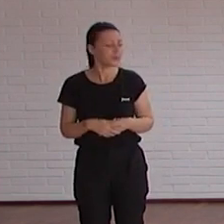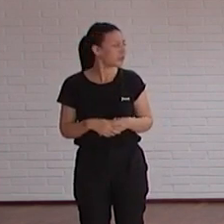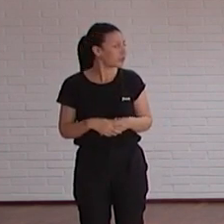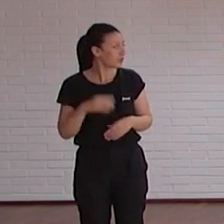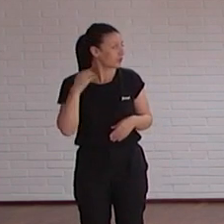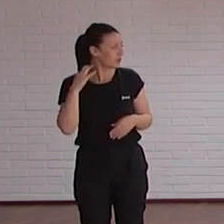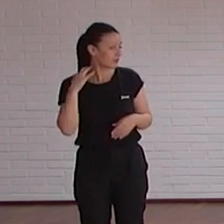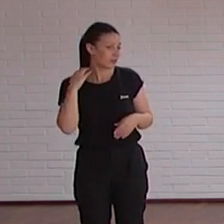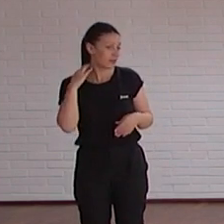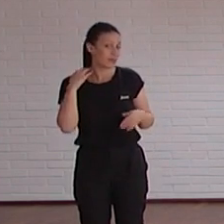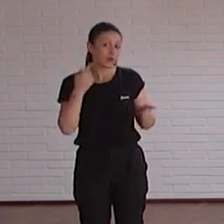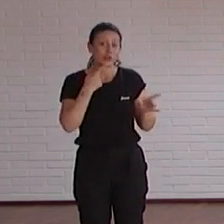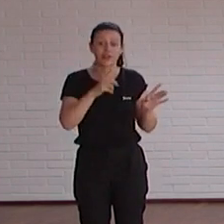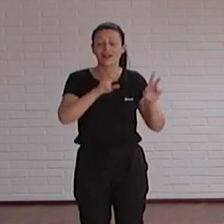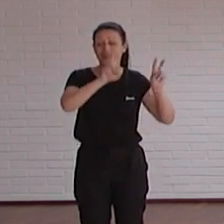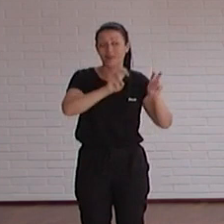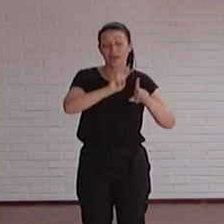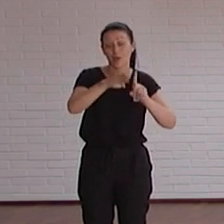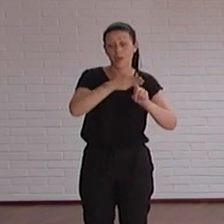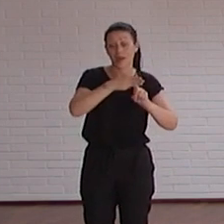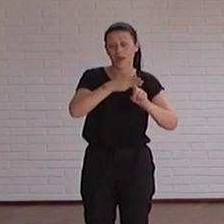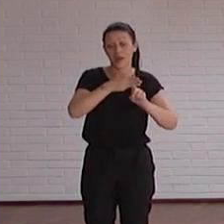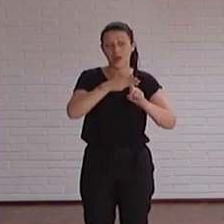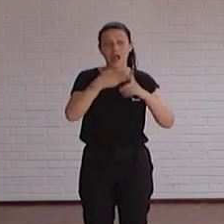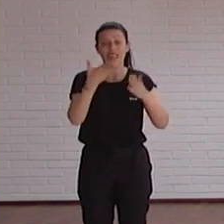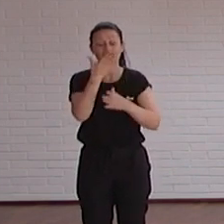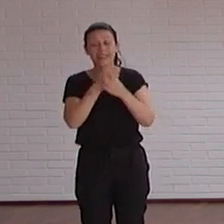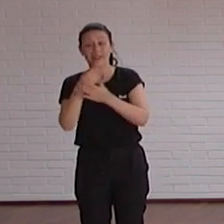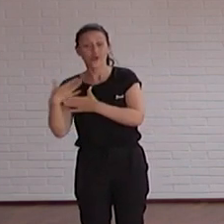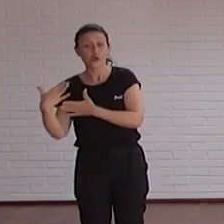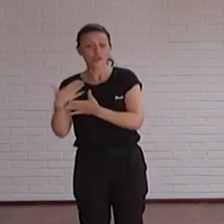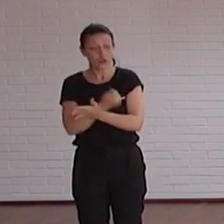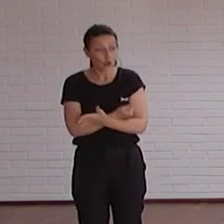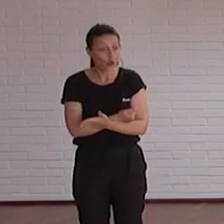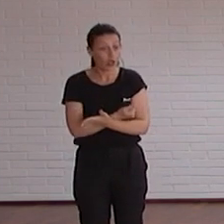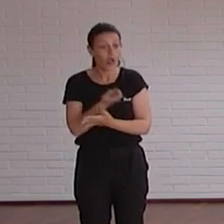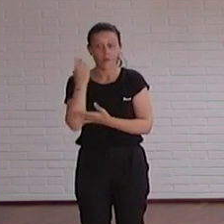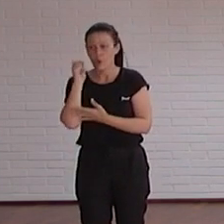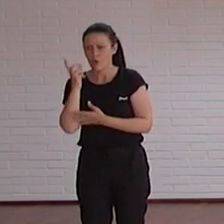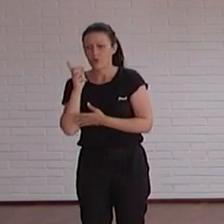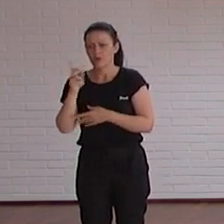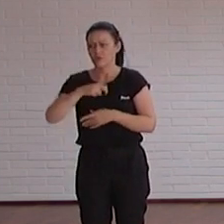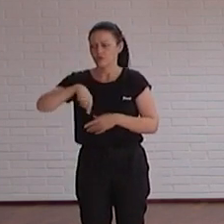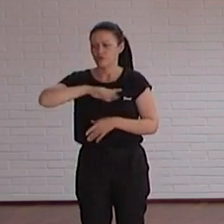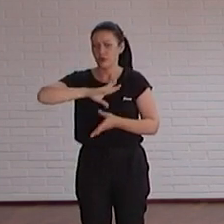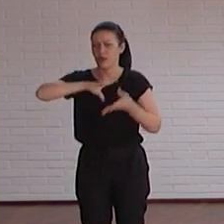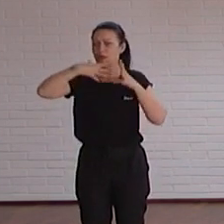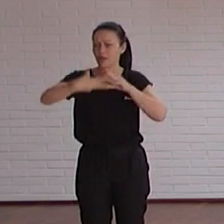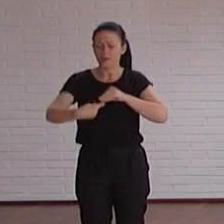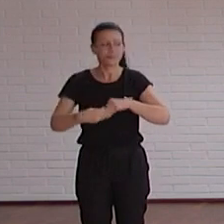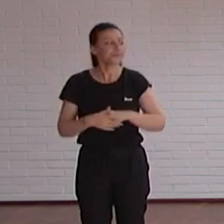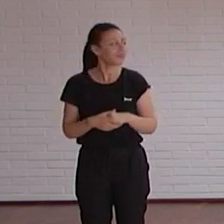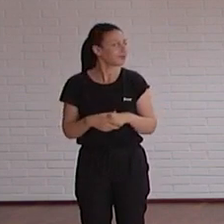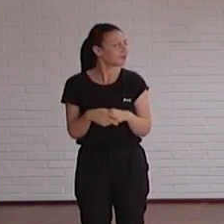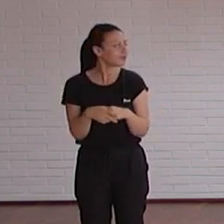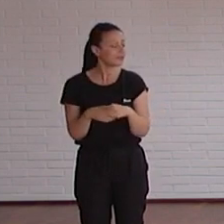eso yo lo diría en el aspecto de web ahora en el aspecto de todas las aplicaciones y todas las aplicaciones de móviles que hacemos adaptadas sí que